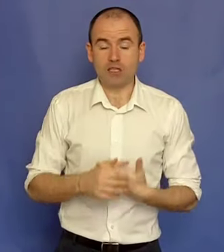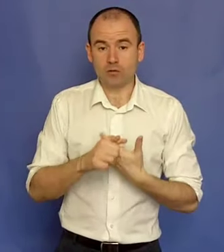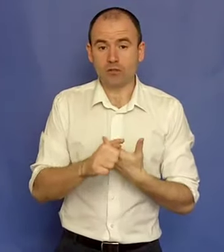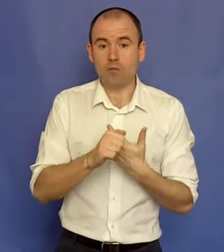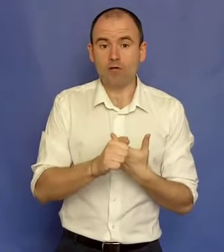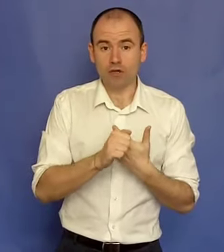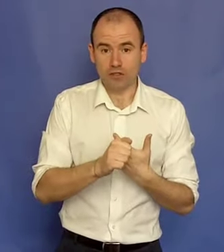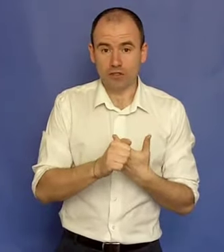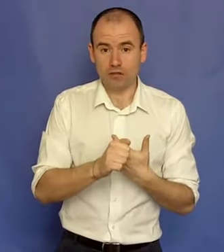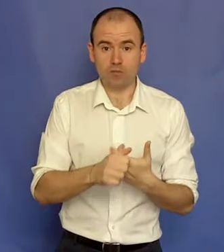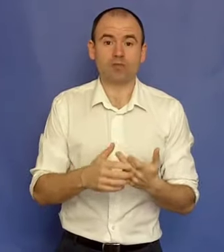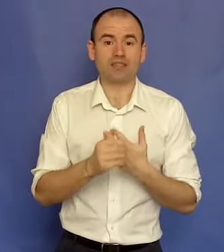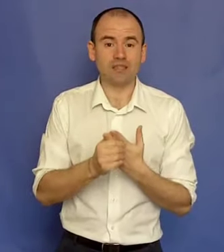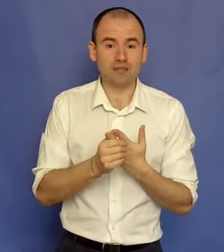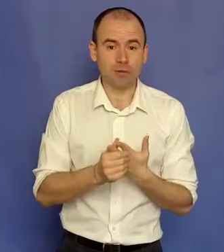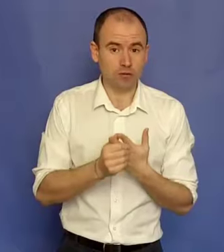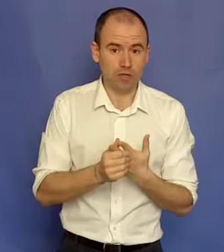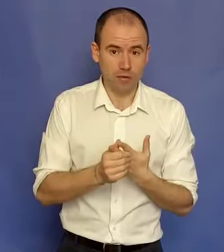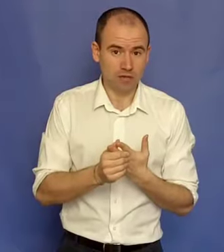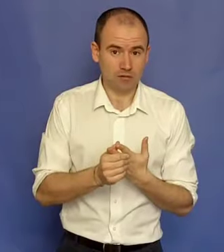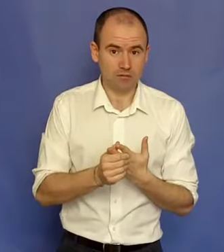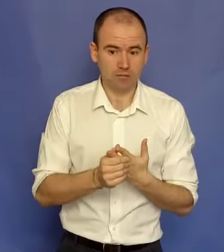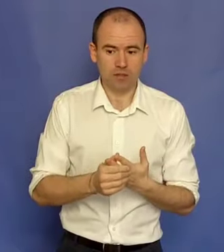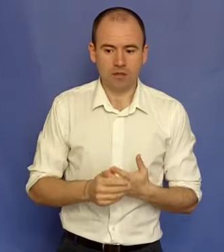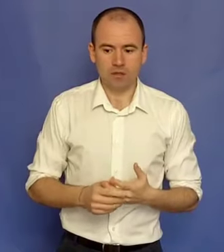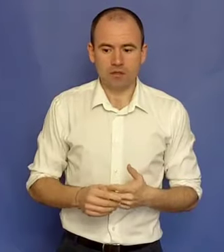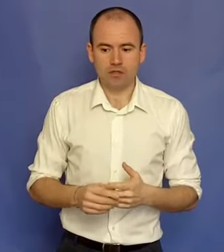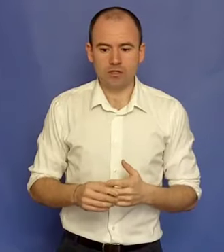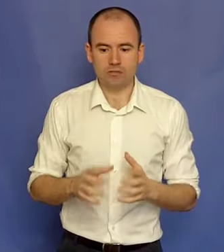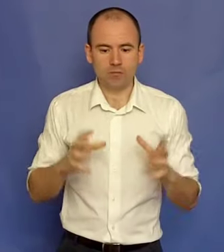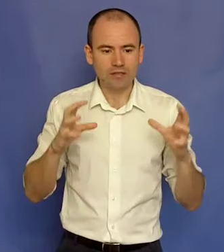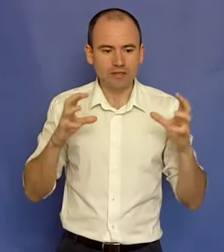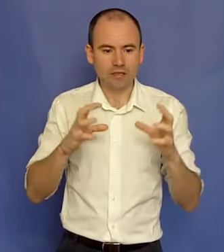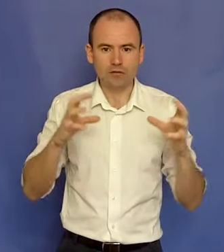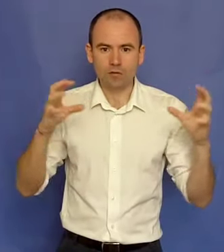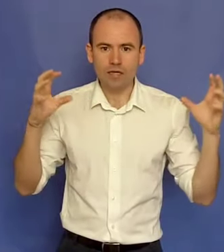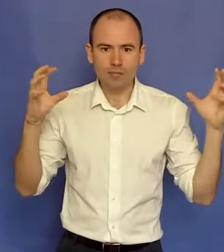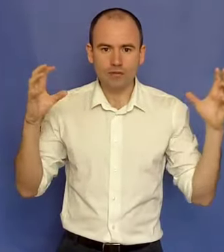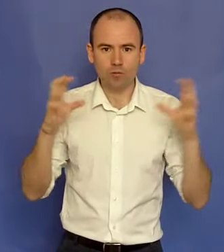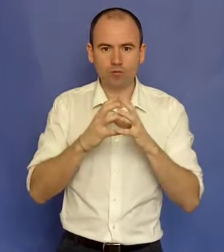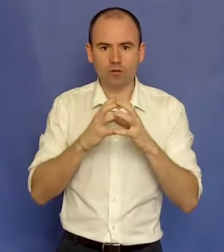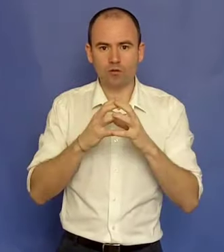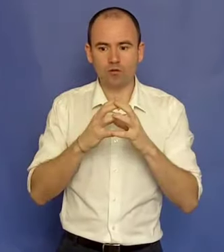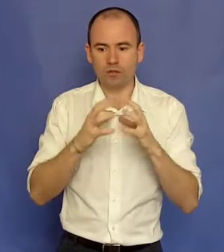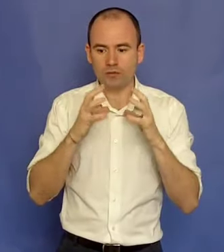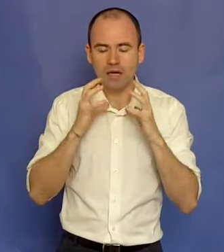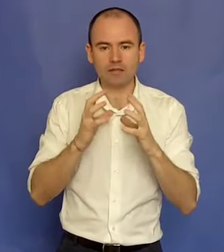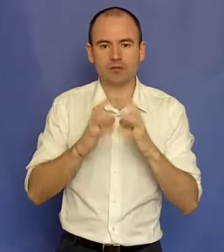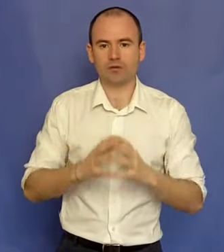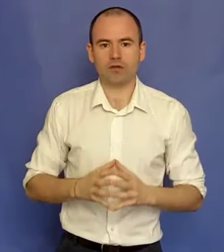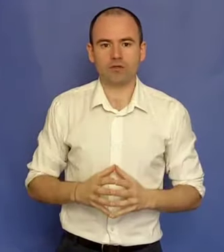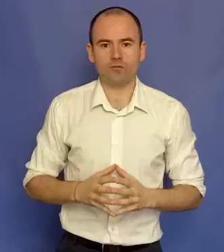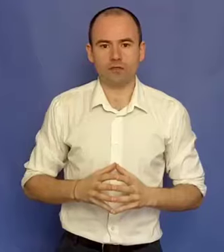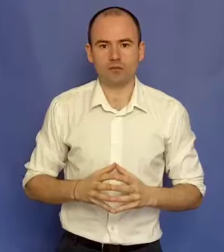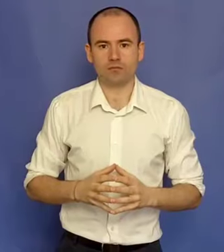aș reuși să am o afacere, aș putea trăi din pasiunea mea și toate astea, într-o clipă, s-au pus toate în un loc și am zis, asta vreau să fac și eu în viață.